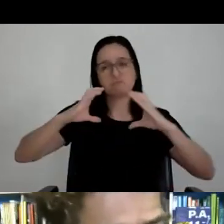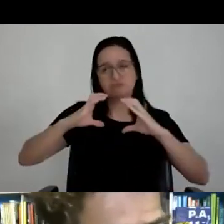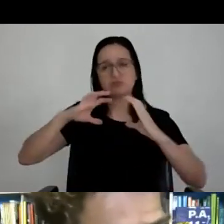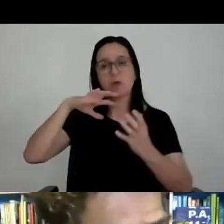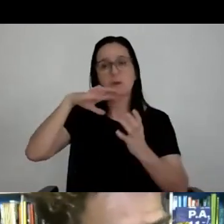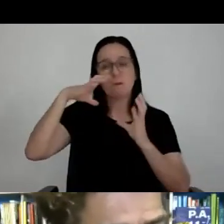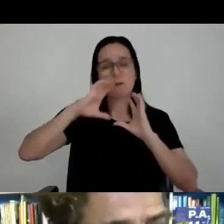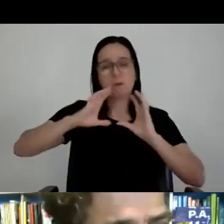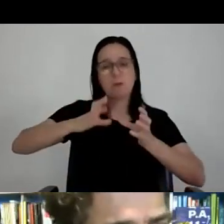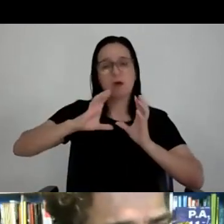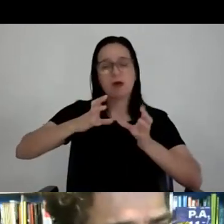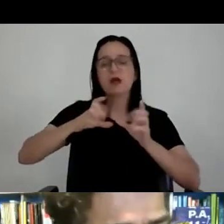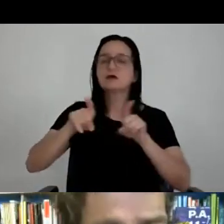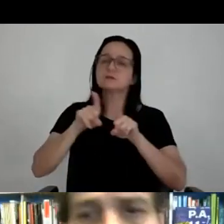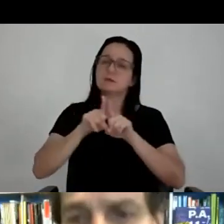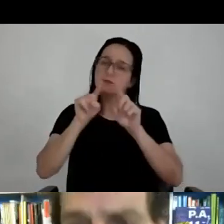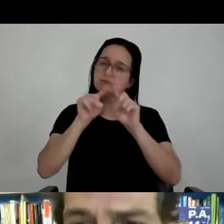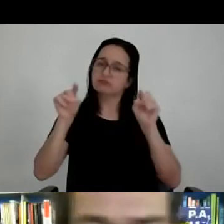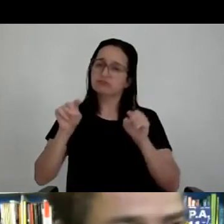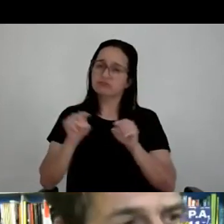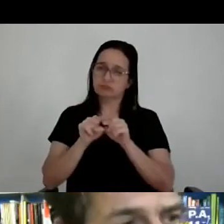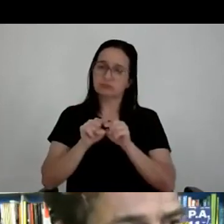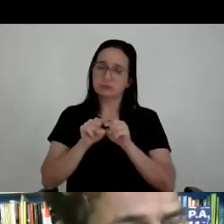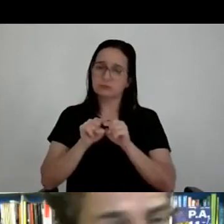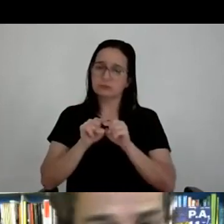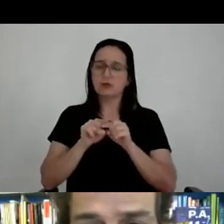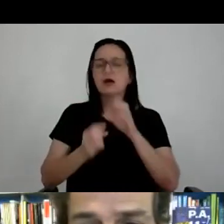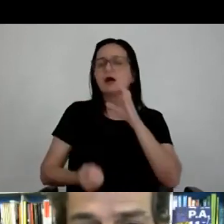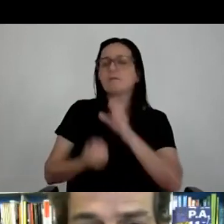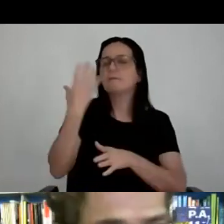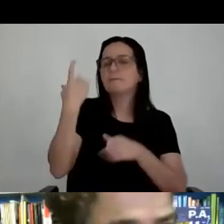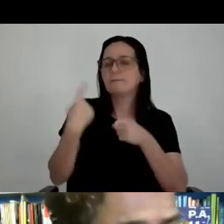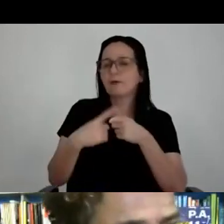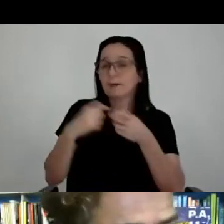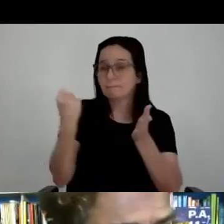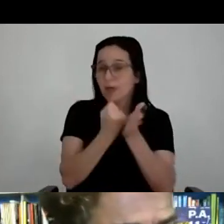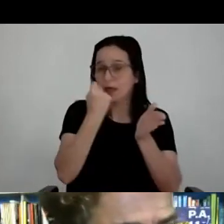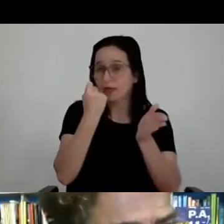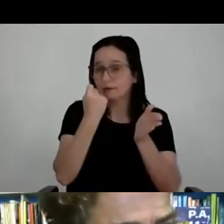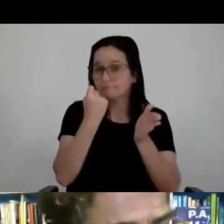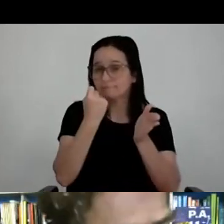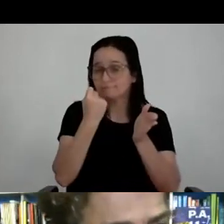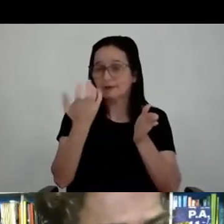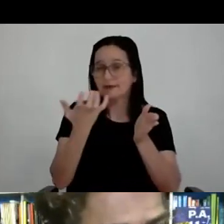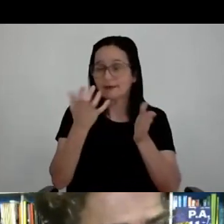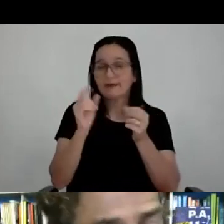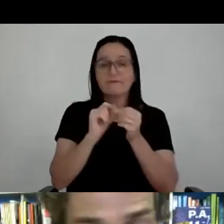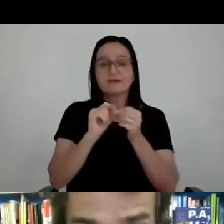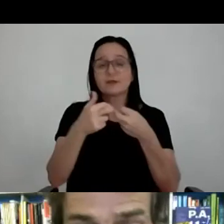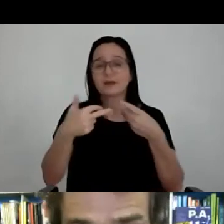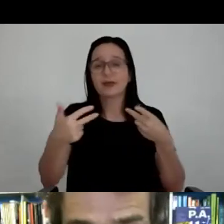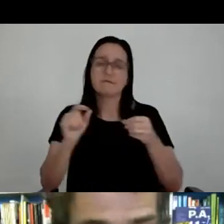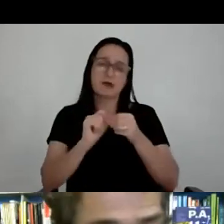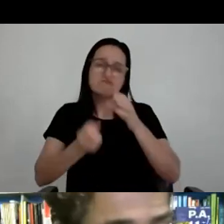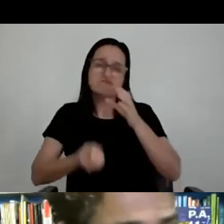outline do escudo. E por que a gente criou essa marca? Porque a gente queria fazer um cobogó. Depois eu explico por quê. A gente criou essa peça,